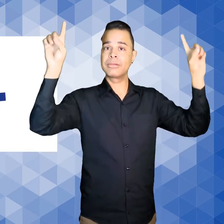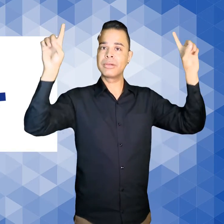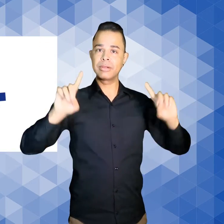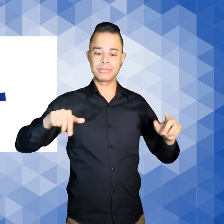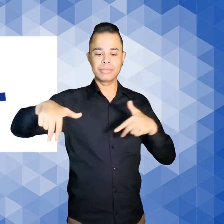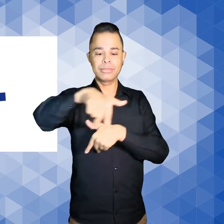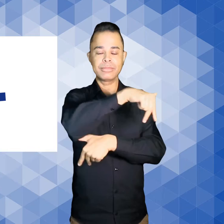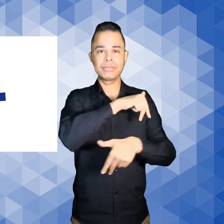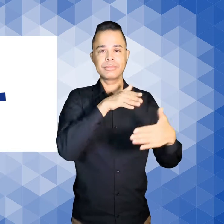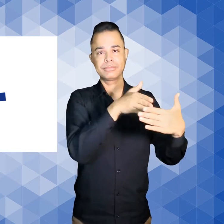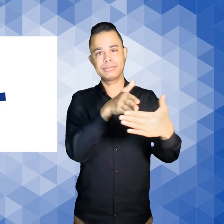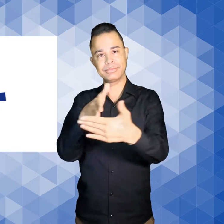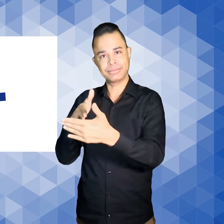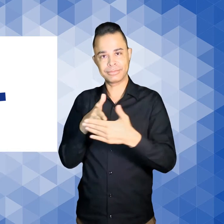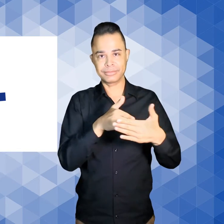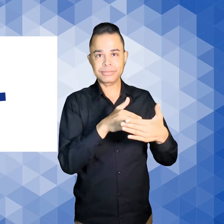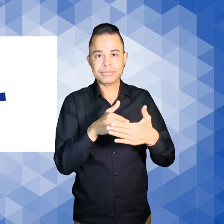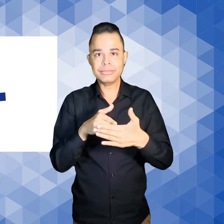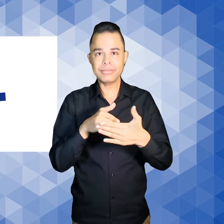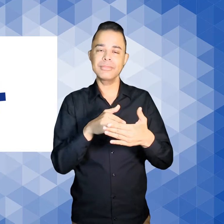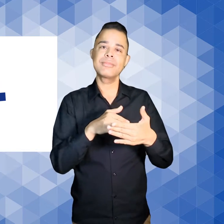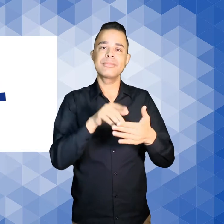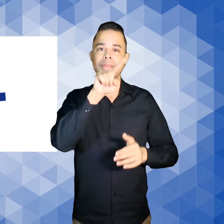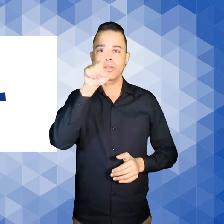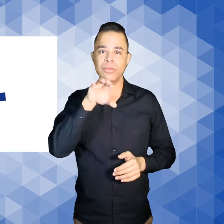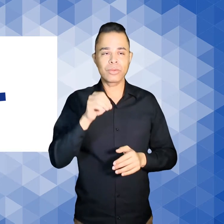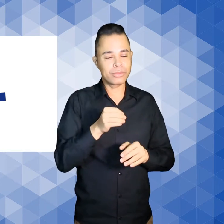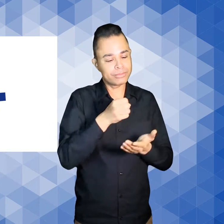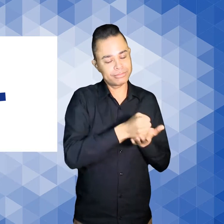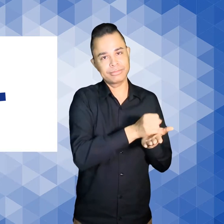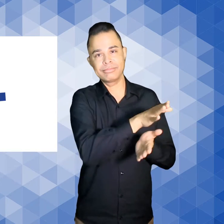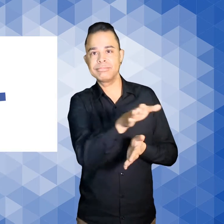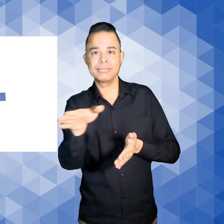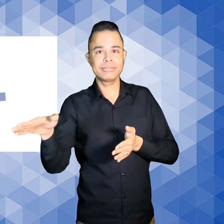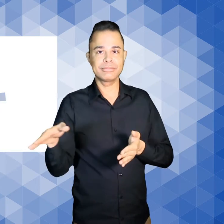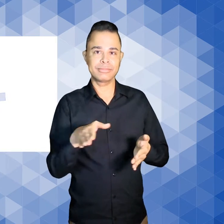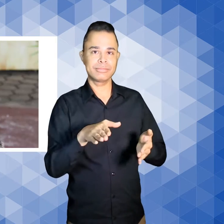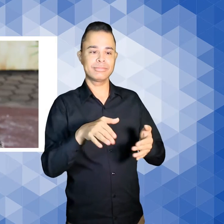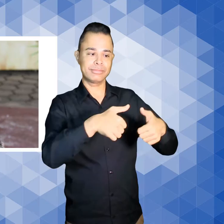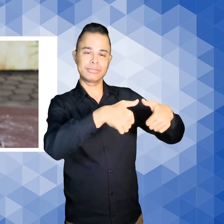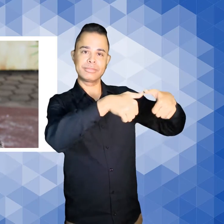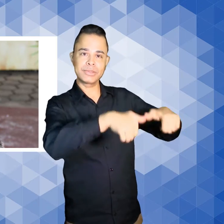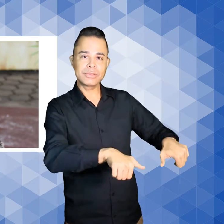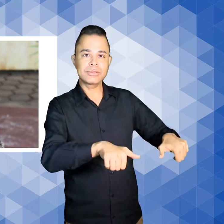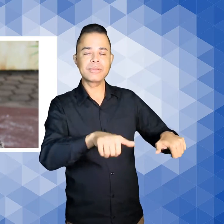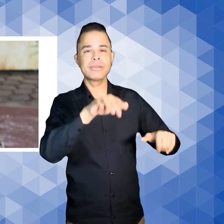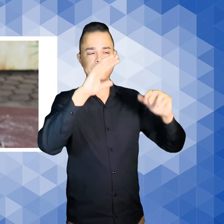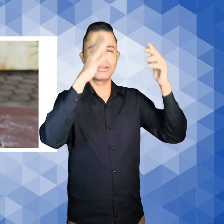O Zoolóico Móvel foi instalado no local com alguns animais empalhados na técnica